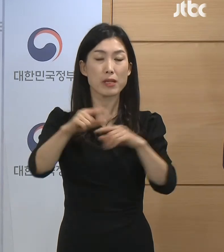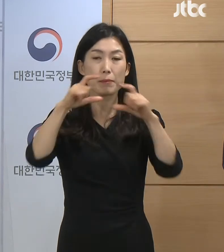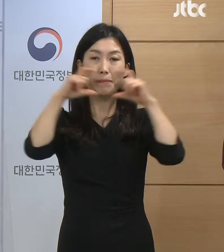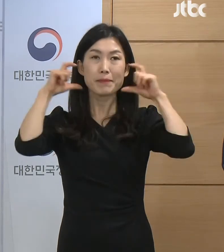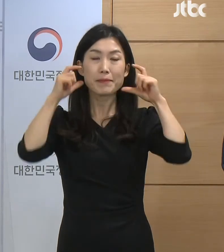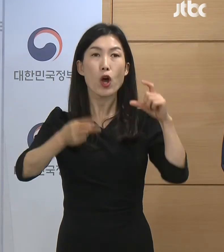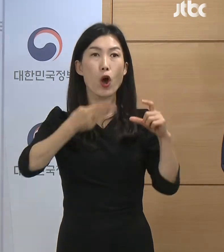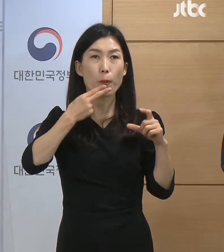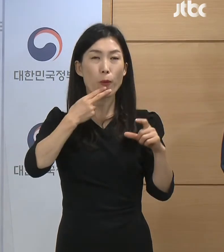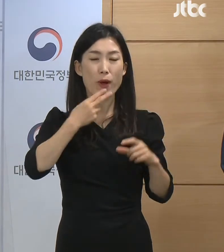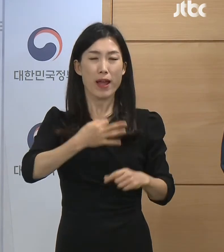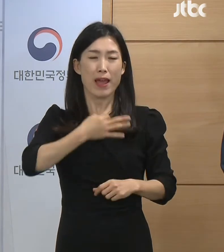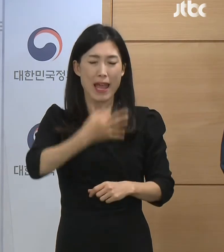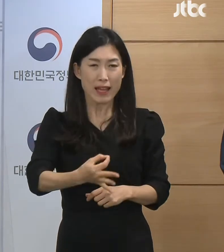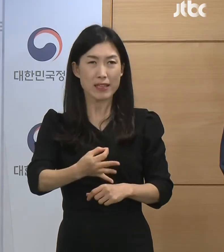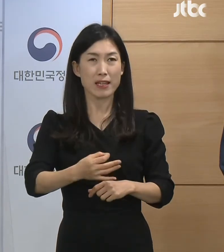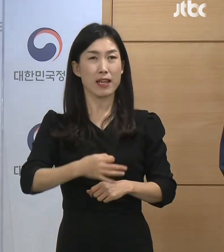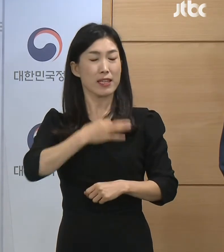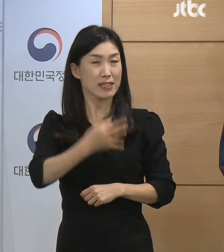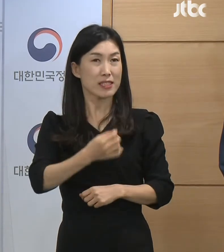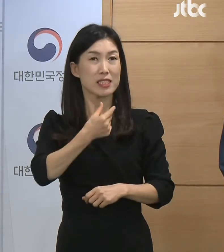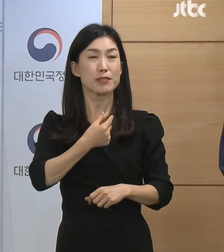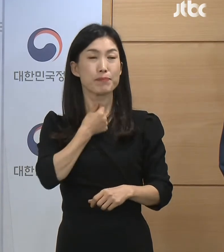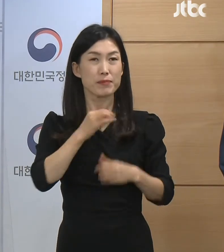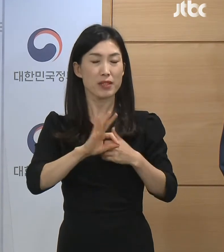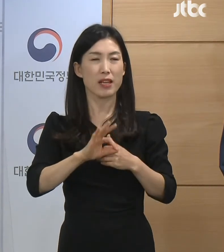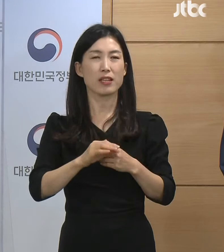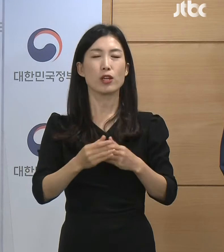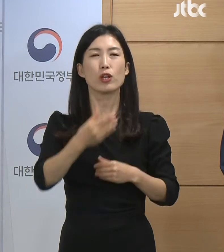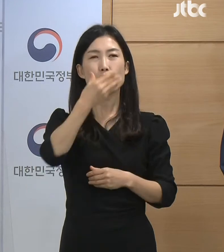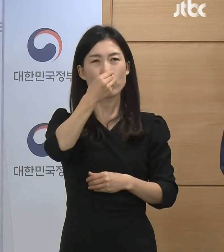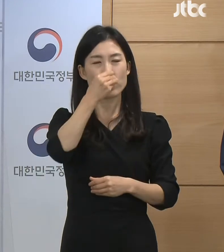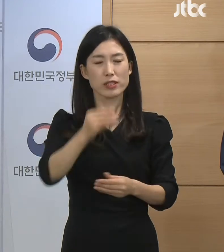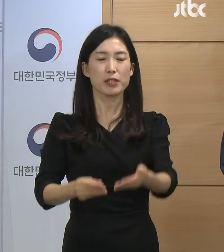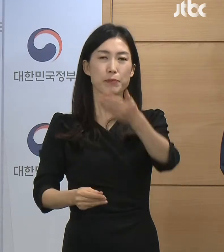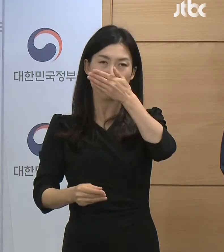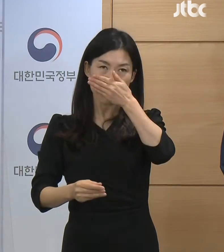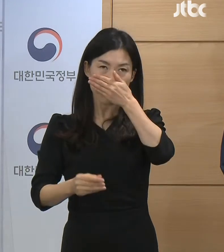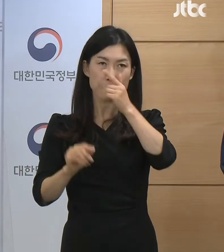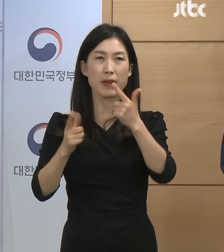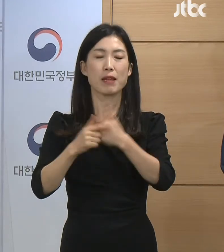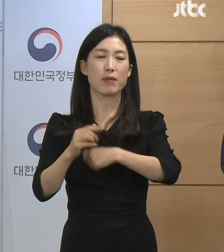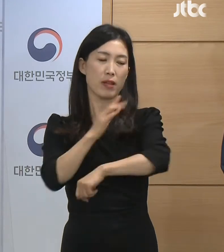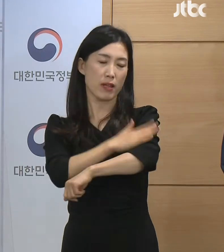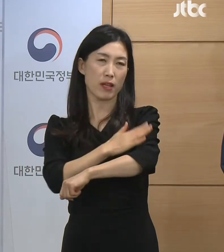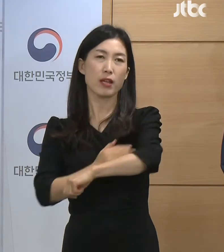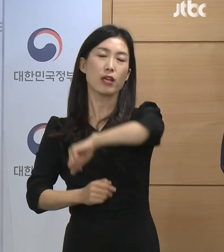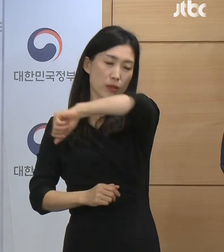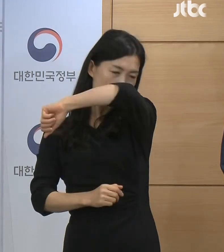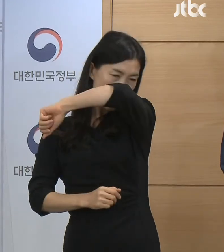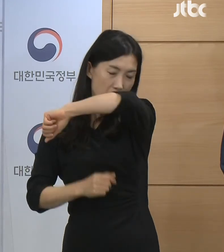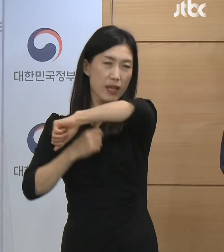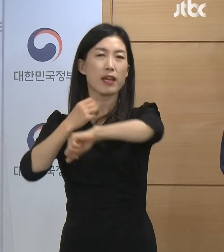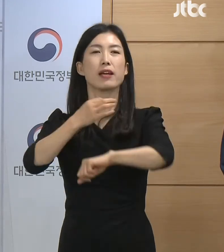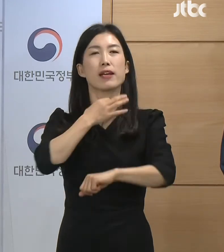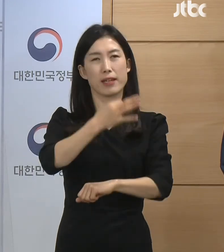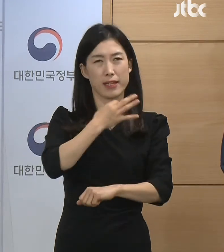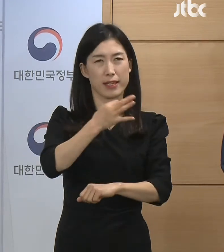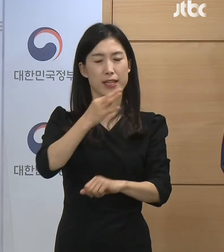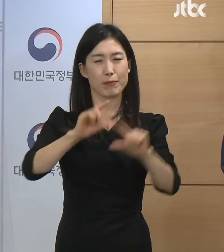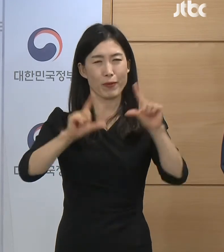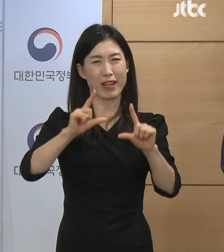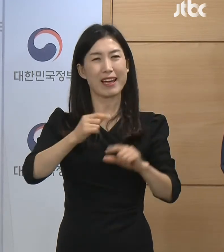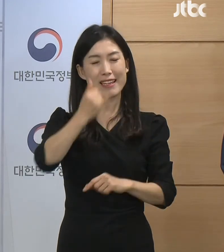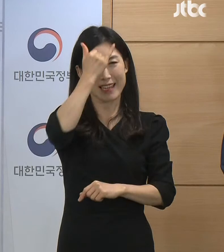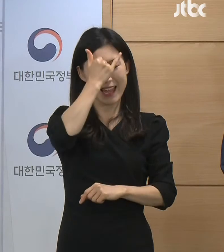휴지 혹은 옷섬의 안쪽으로 입과 코를 가리는 이러한 기침